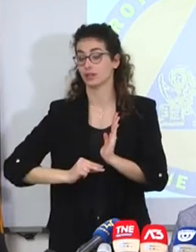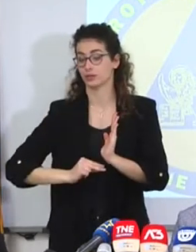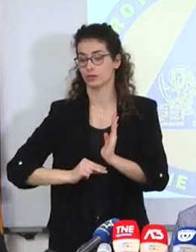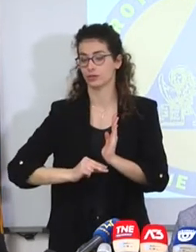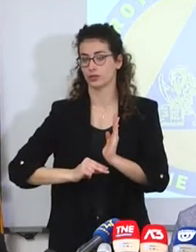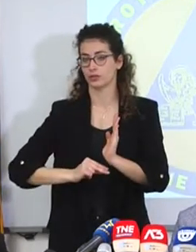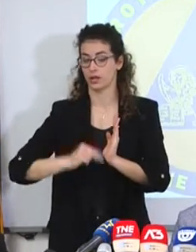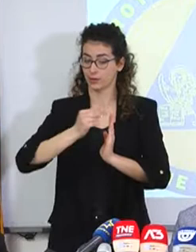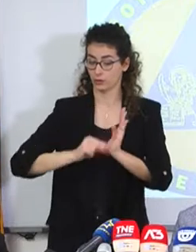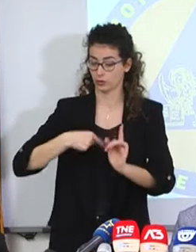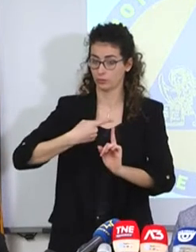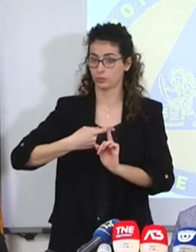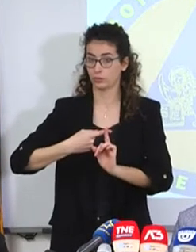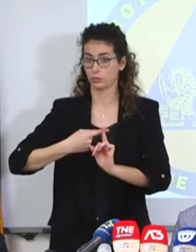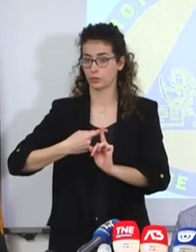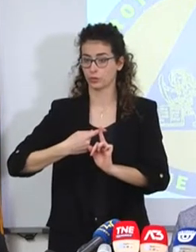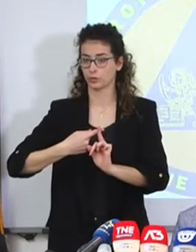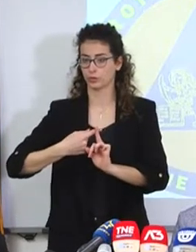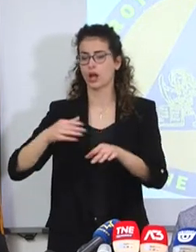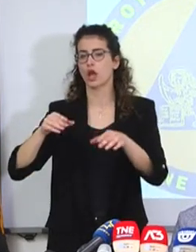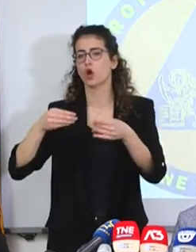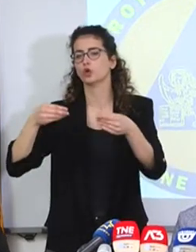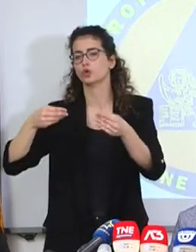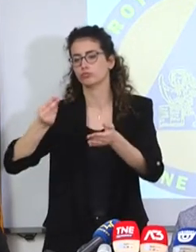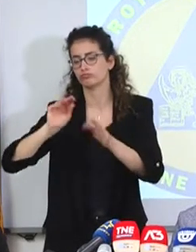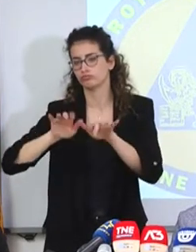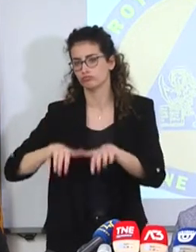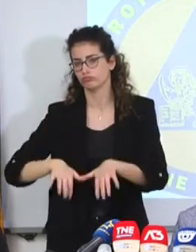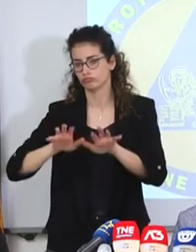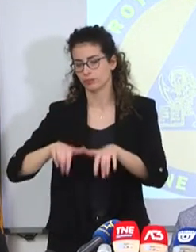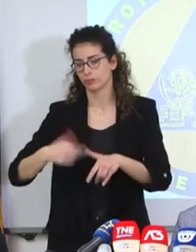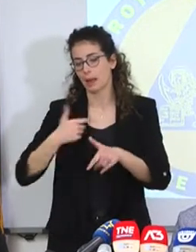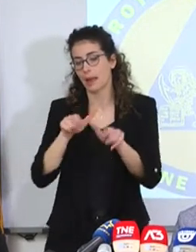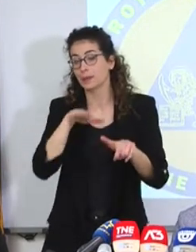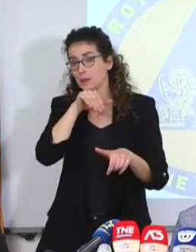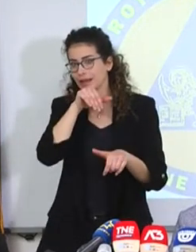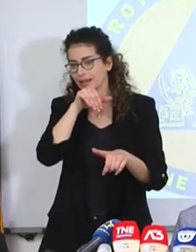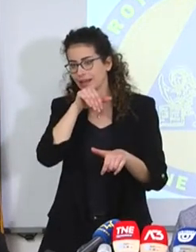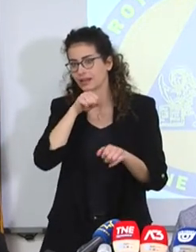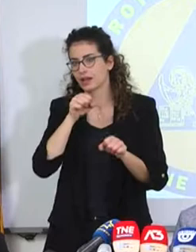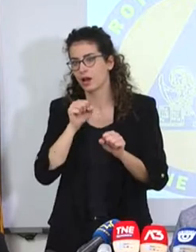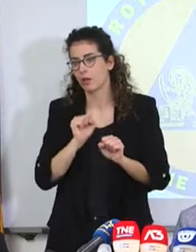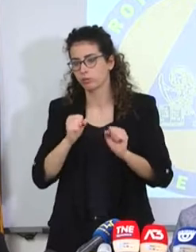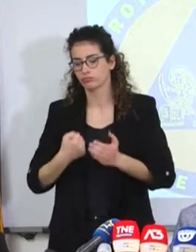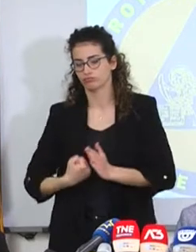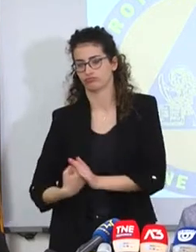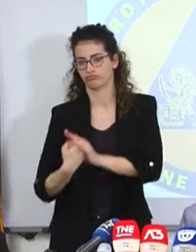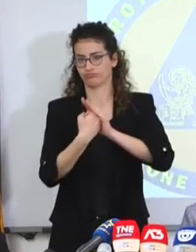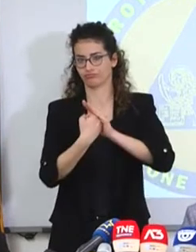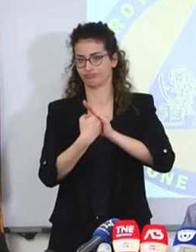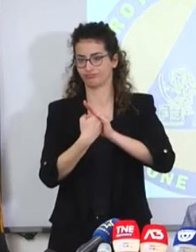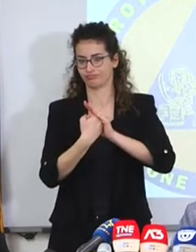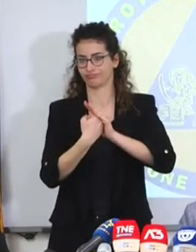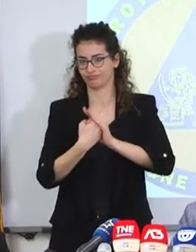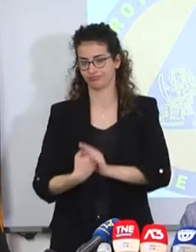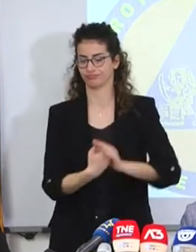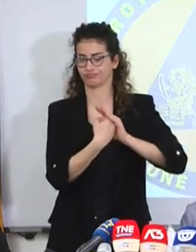insieme alla prenotazione anche la compilazione dei vari documenti, soprattutto per le persone più anziane, questo insomma dovrebbe dare un supporto importante, un